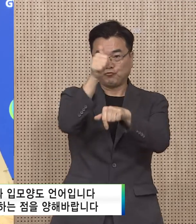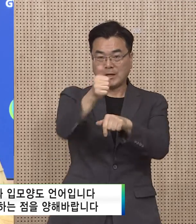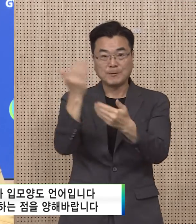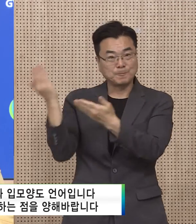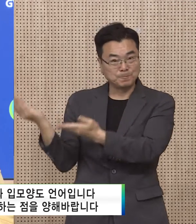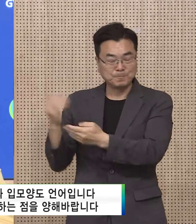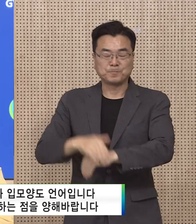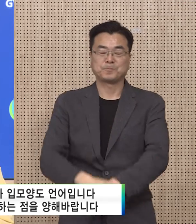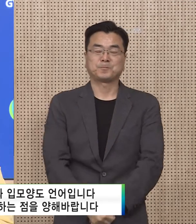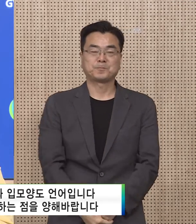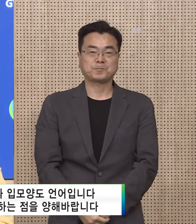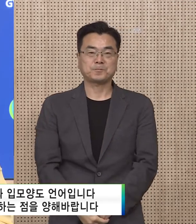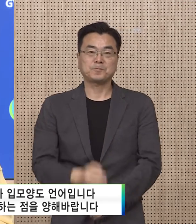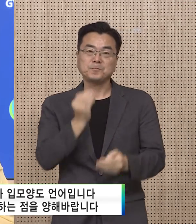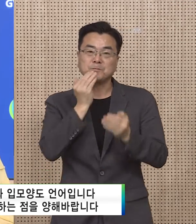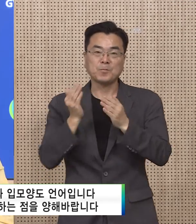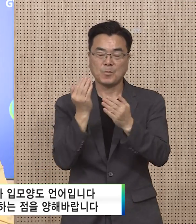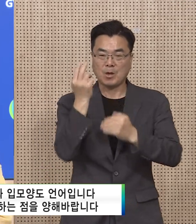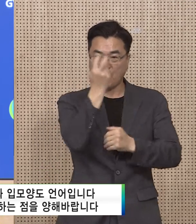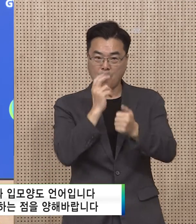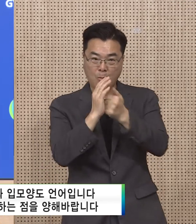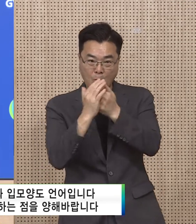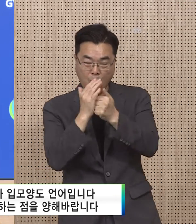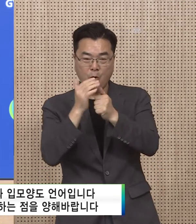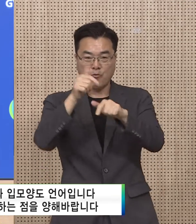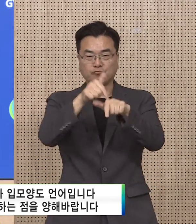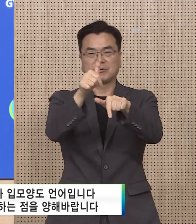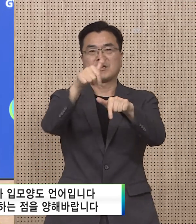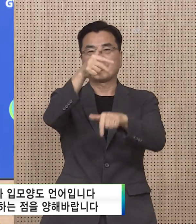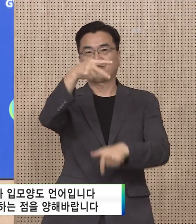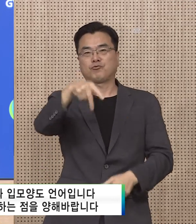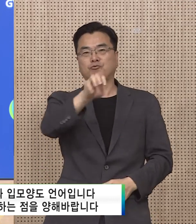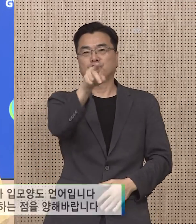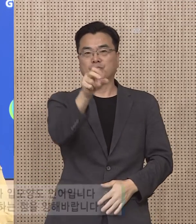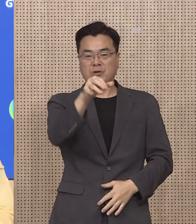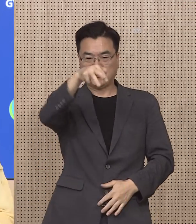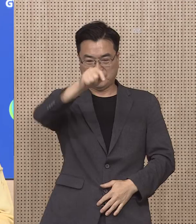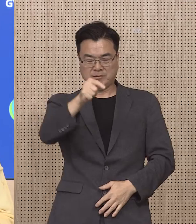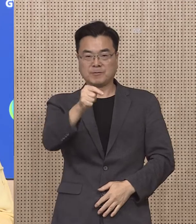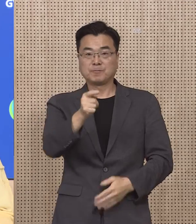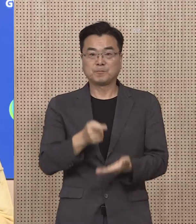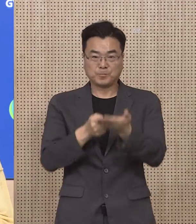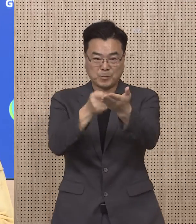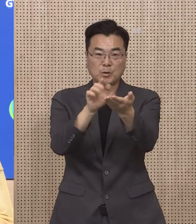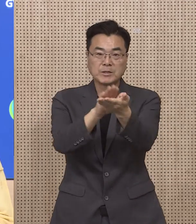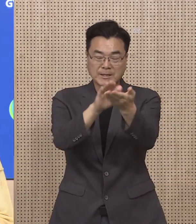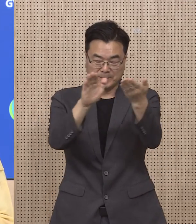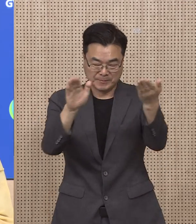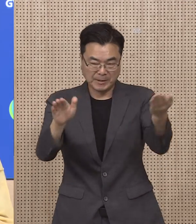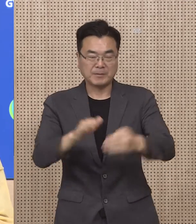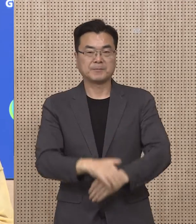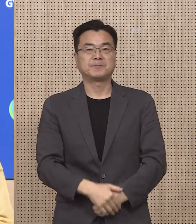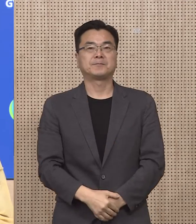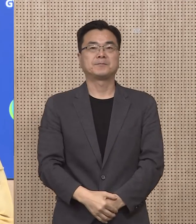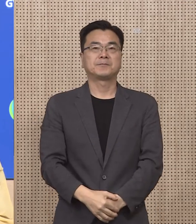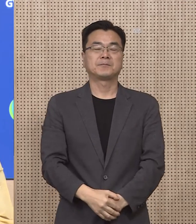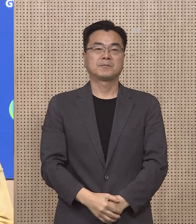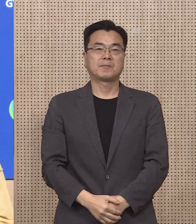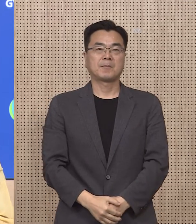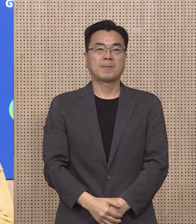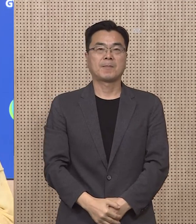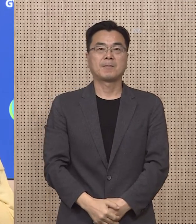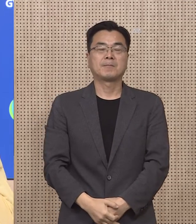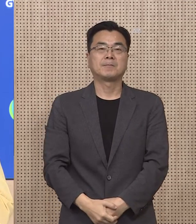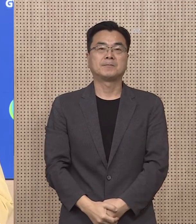안녕하십니까. 경기도 보건건강국장 류영철입니다. 8월 16일 화요일 경기도 코로나19 대형 정례 기자회견을